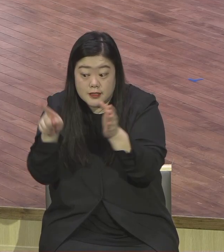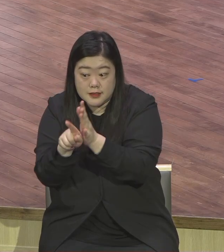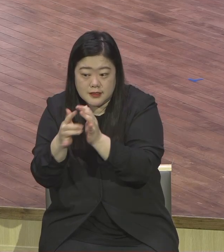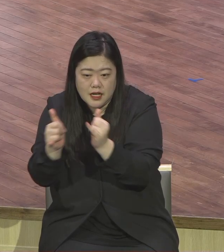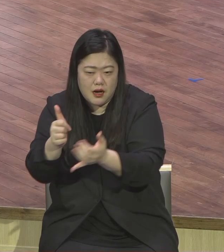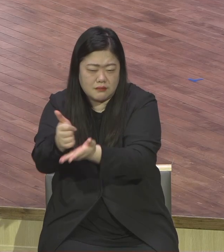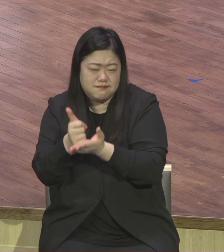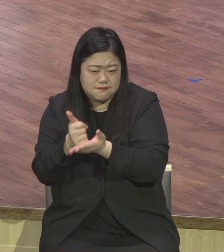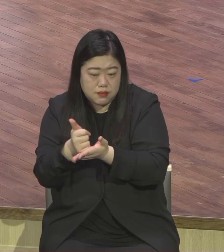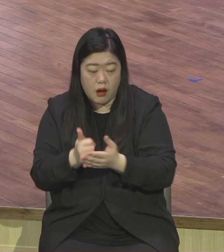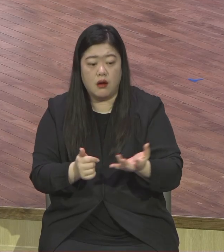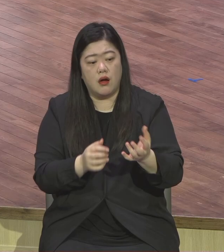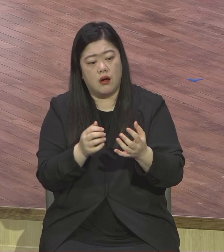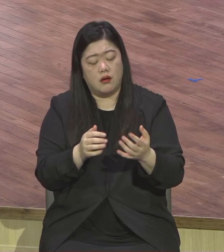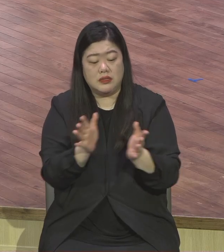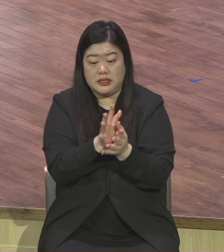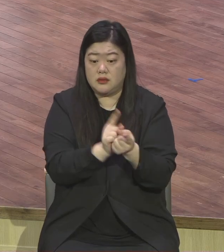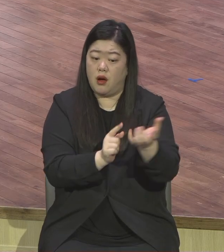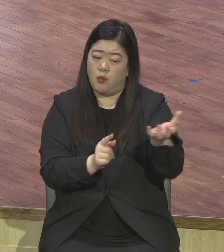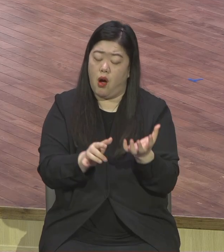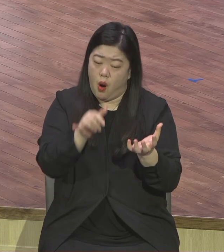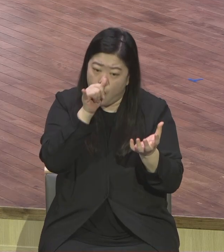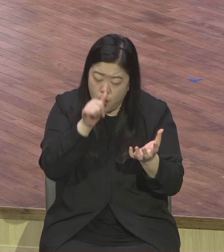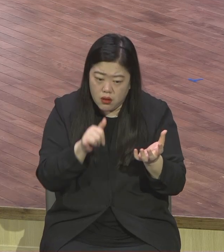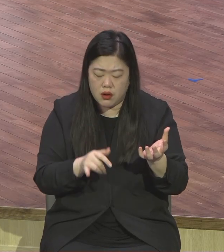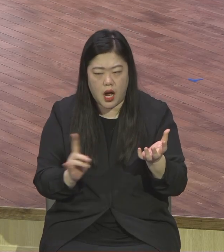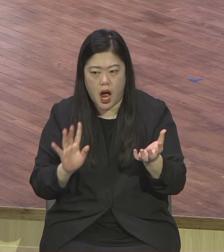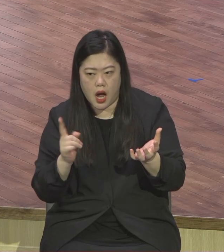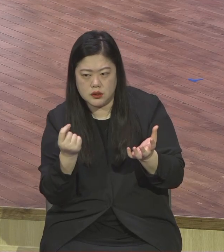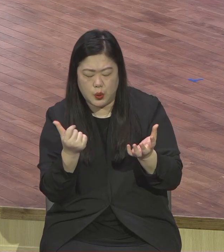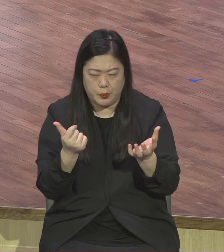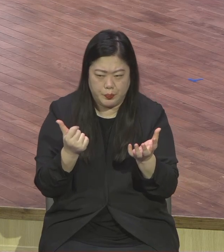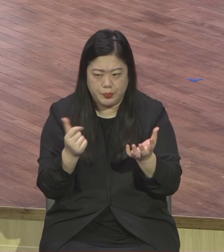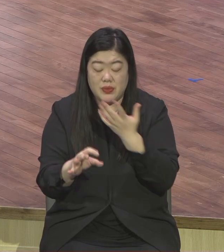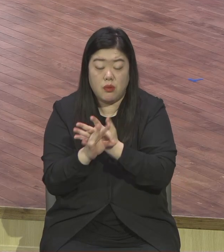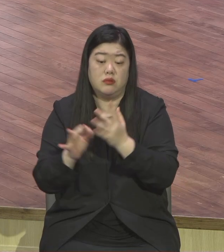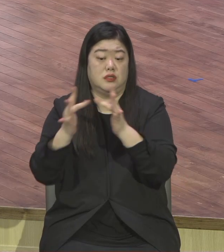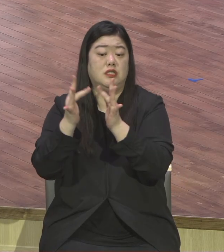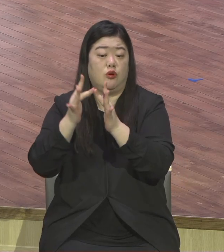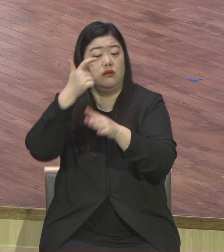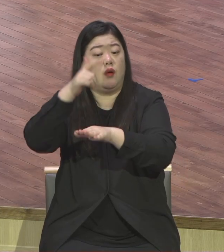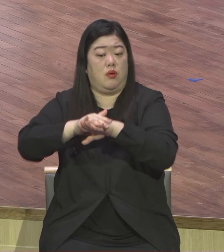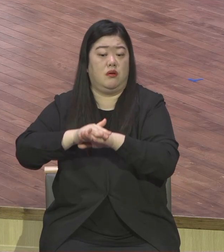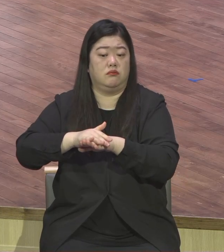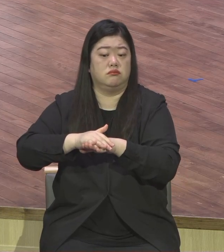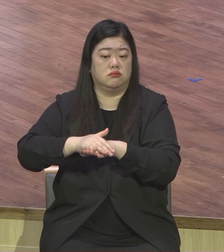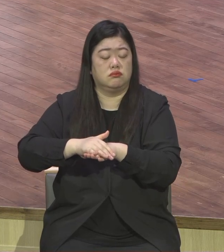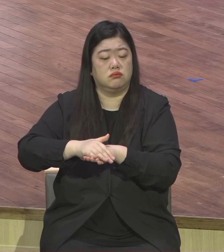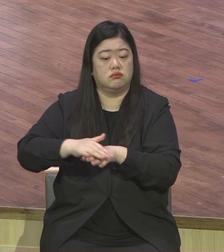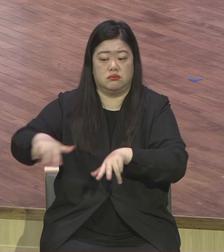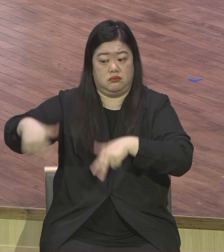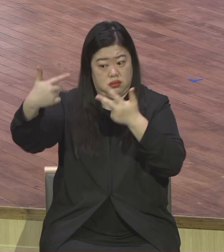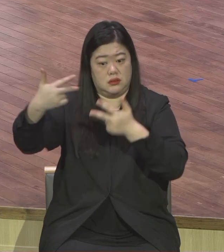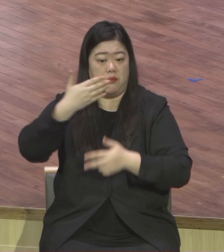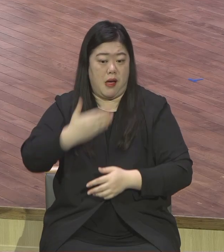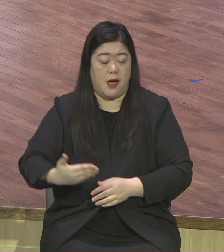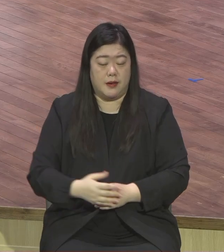예수 믿는 게 뭐가 부담이 됩니까 참 오해입니다. 오해 시계적 미션이 우리에게